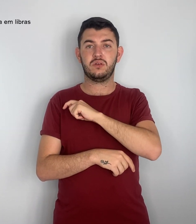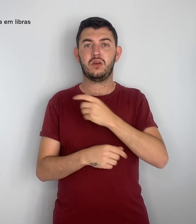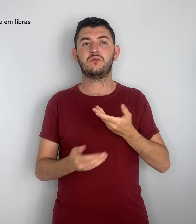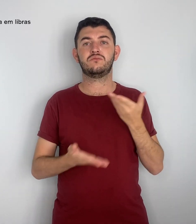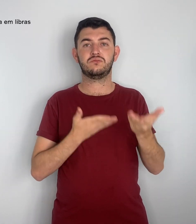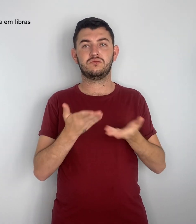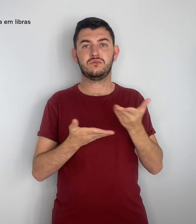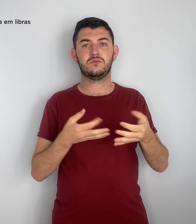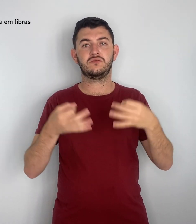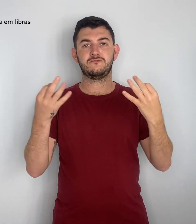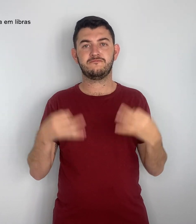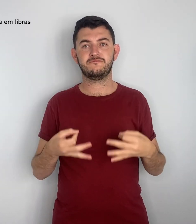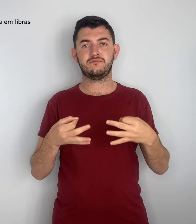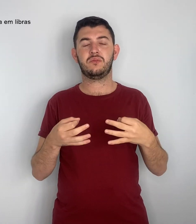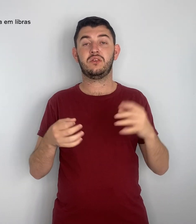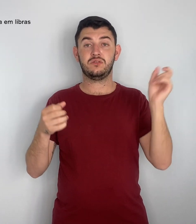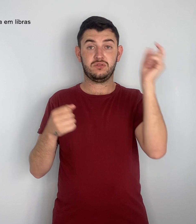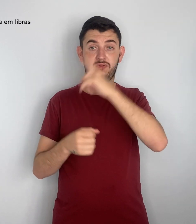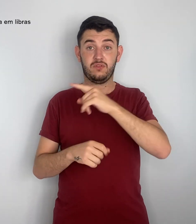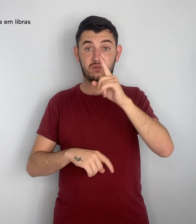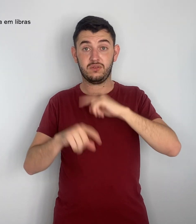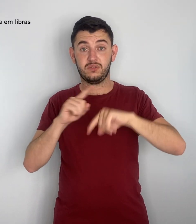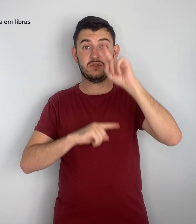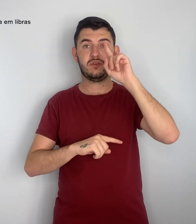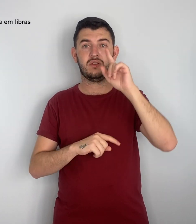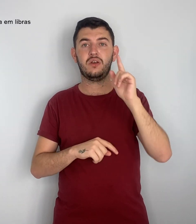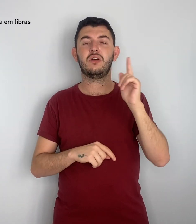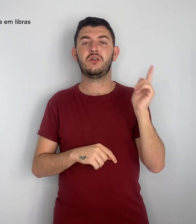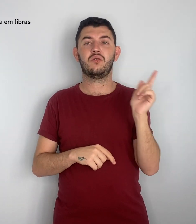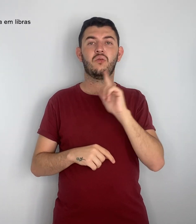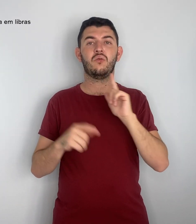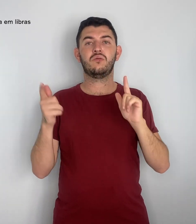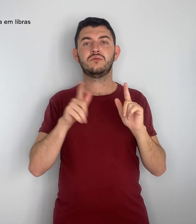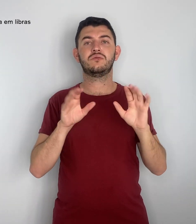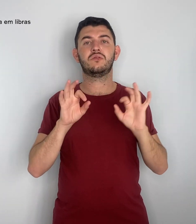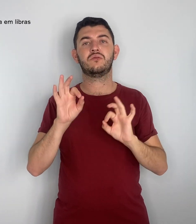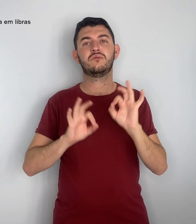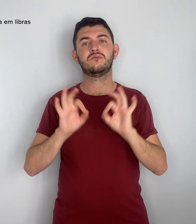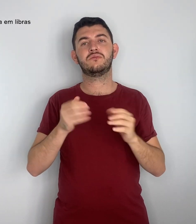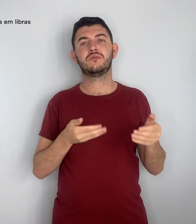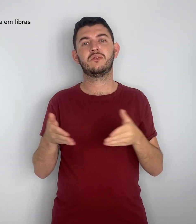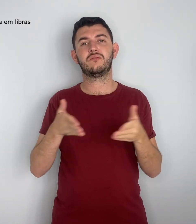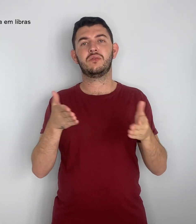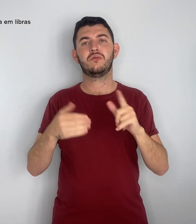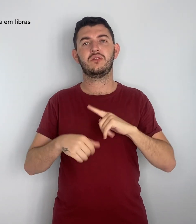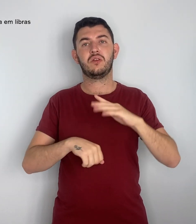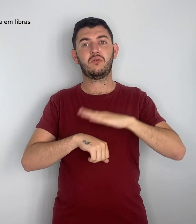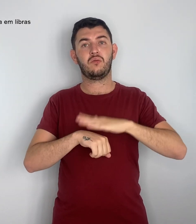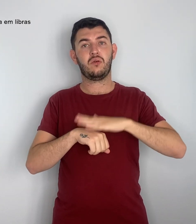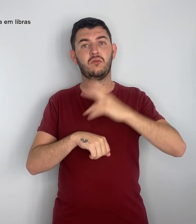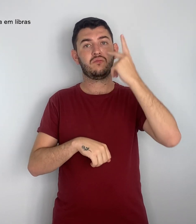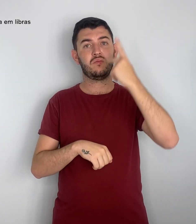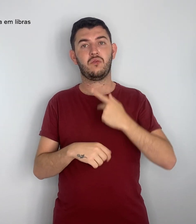supere suas dificuldades e construa seu caminho com autonomia, aponta a gracinha,